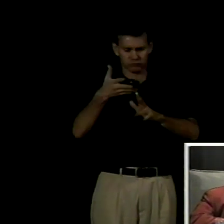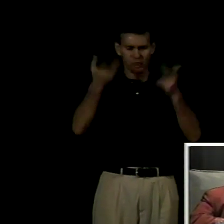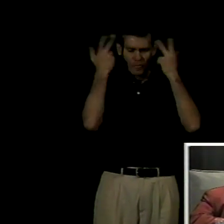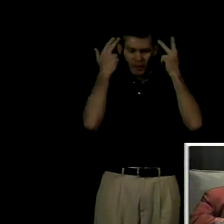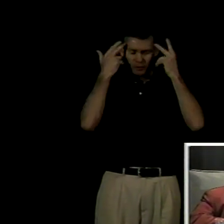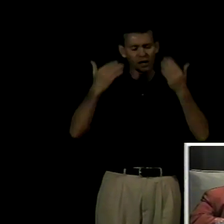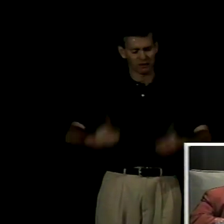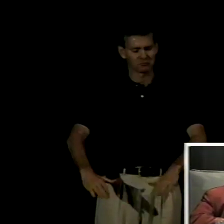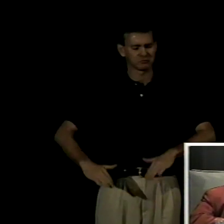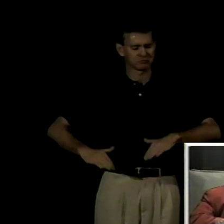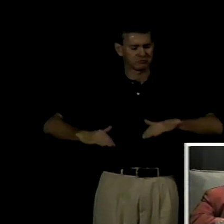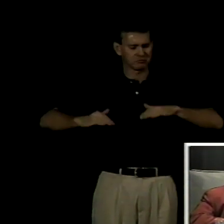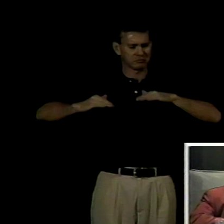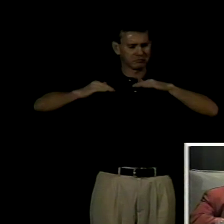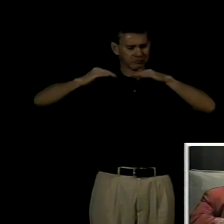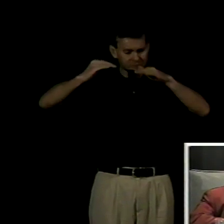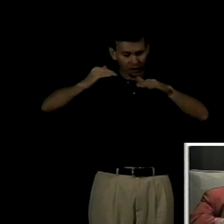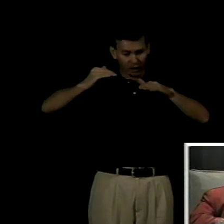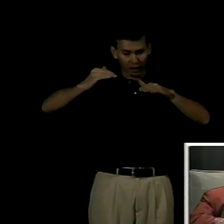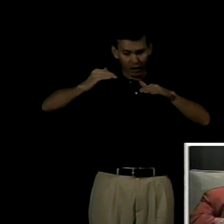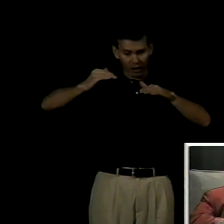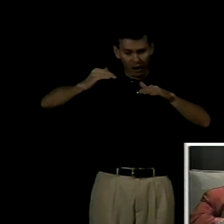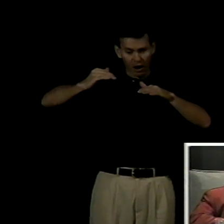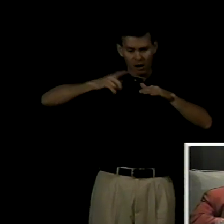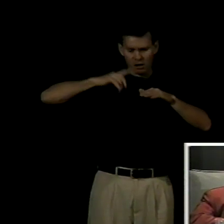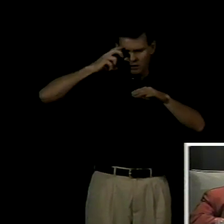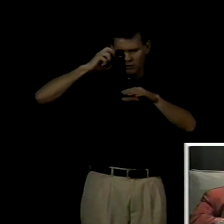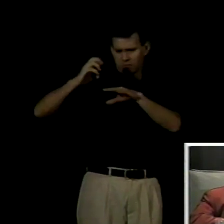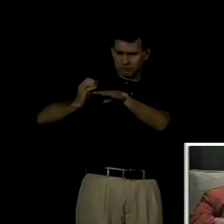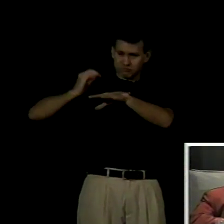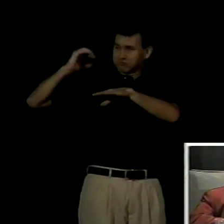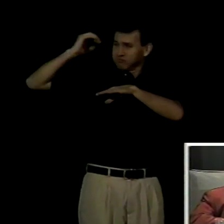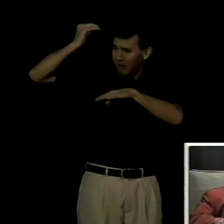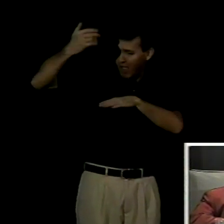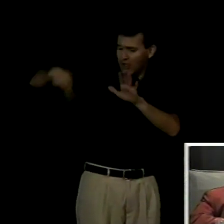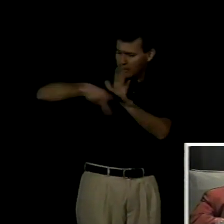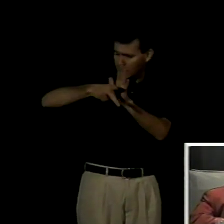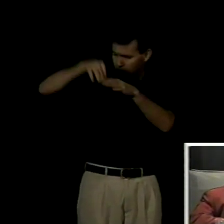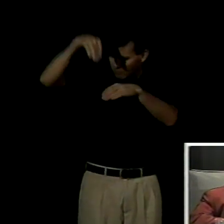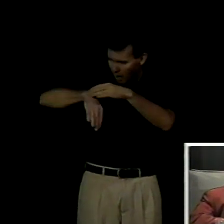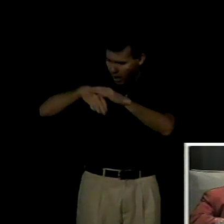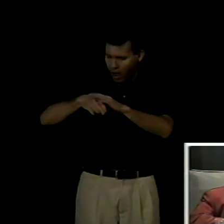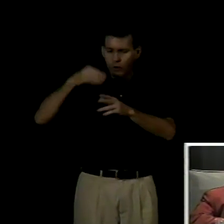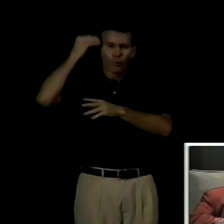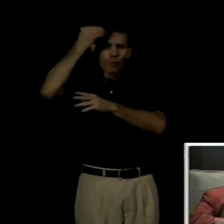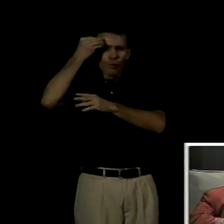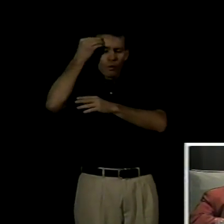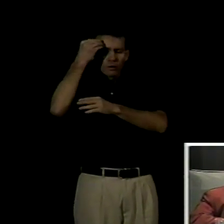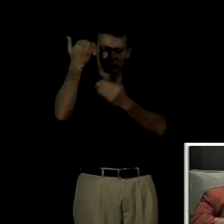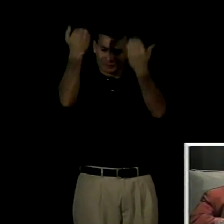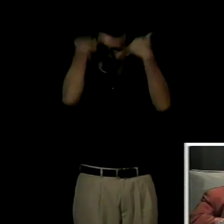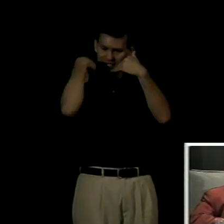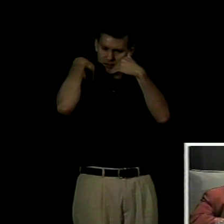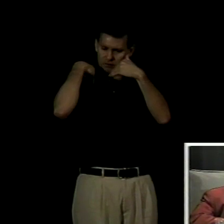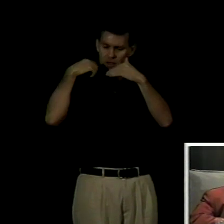ajusta a las características psicofísicas del mismo de ahí que esta educación tendría como propósito